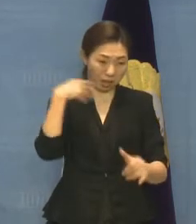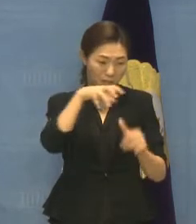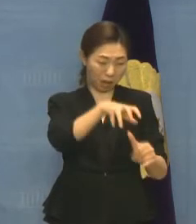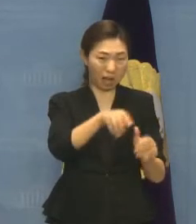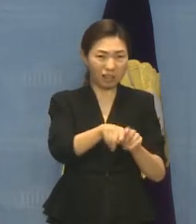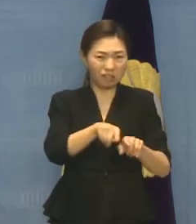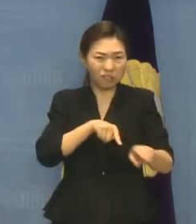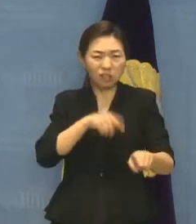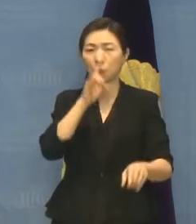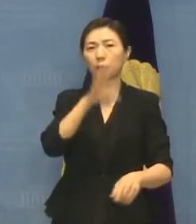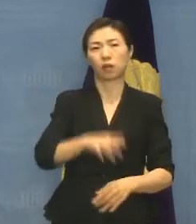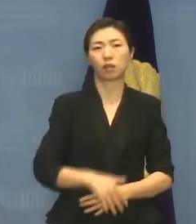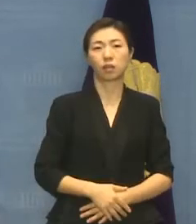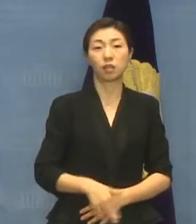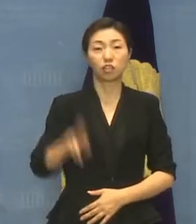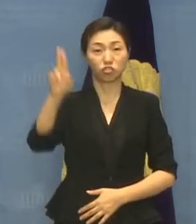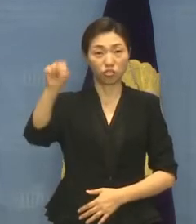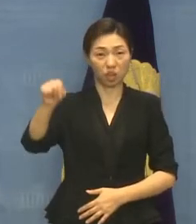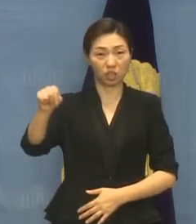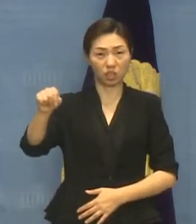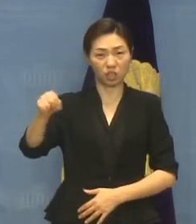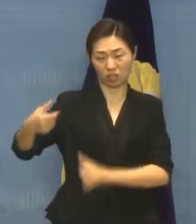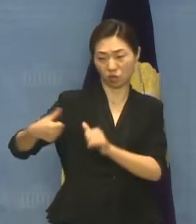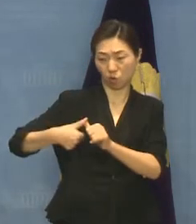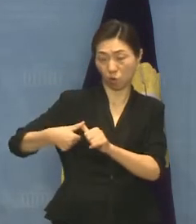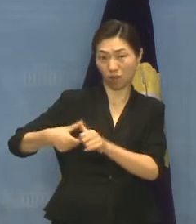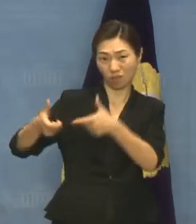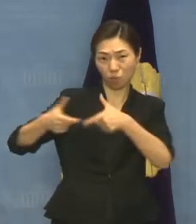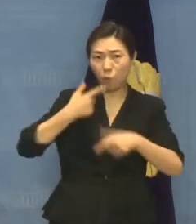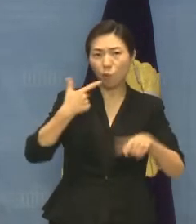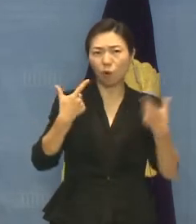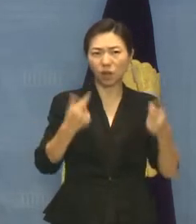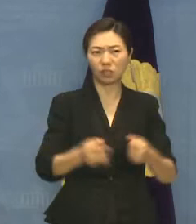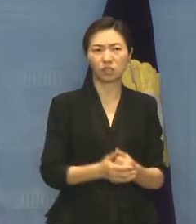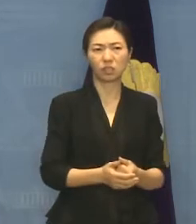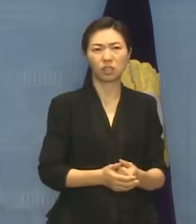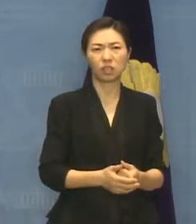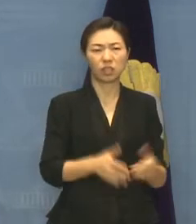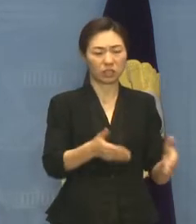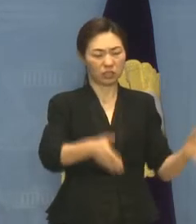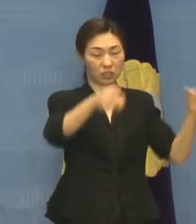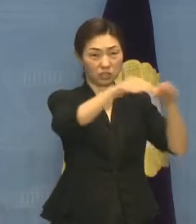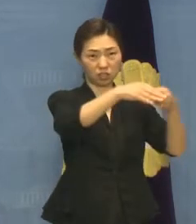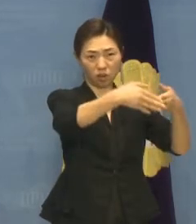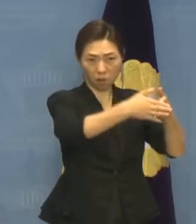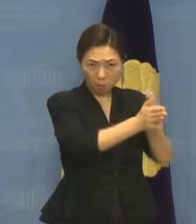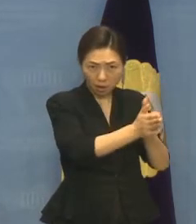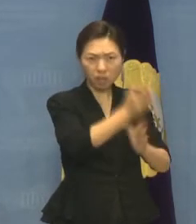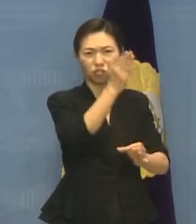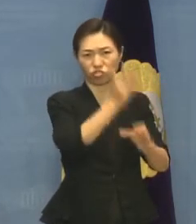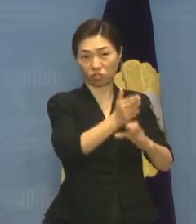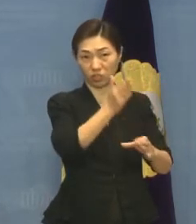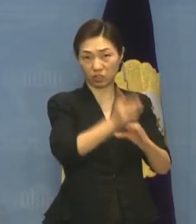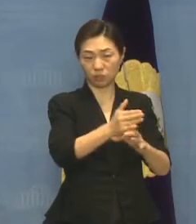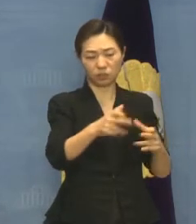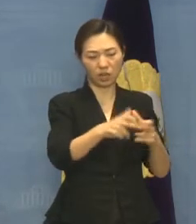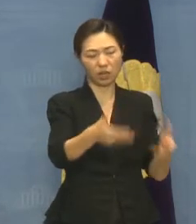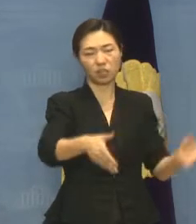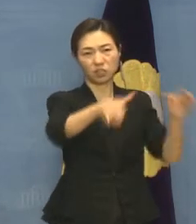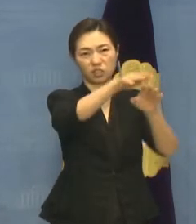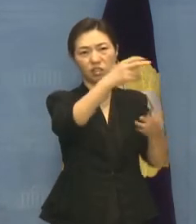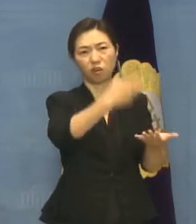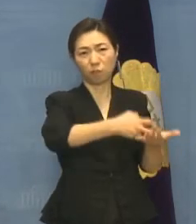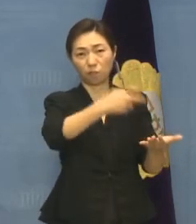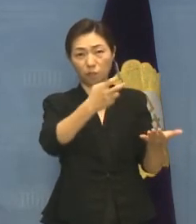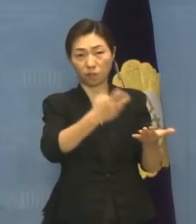당장 유엔 권리에 따라서 시설 폐쇄를 전제하는 탈시설 정책을 제대로 이행하십시오. 정부가 이번 심의를 통해서